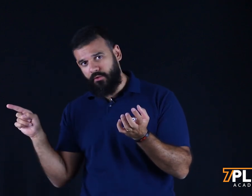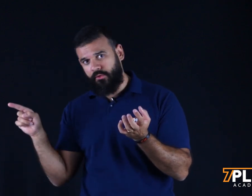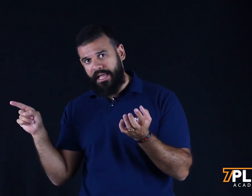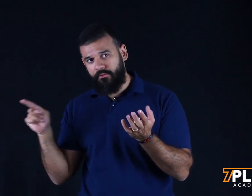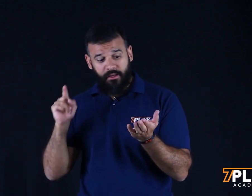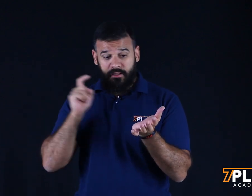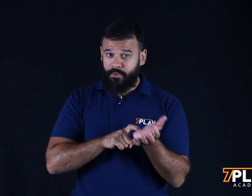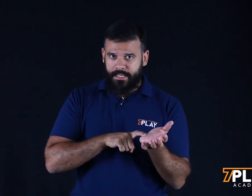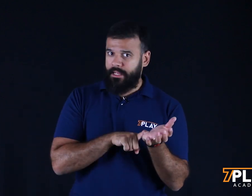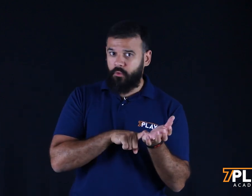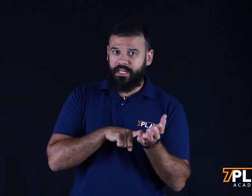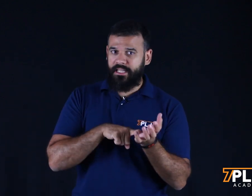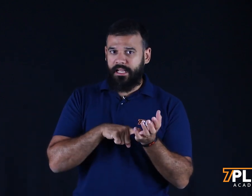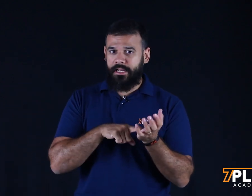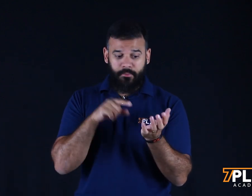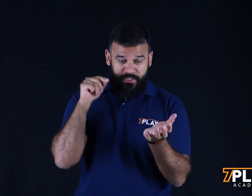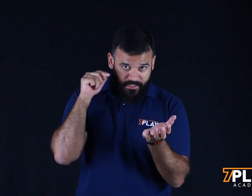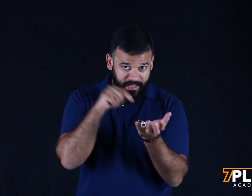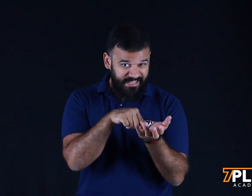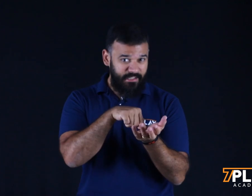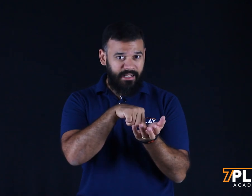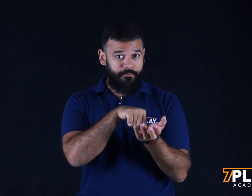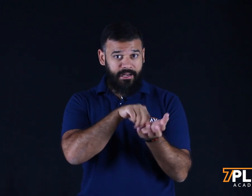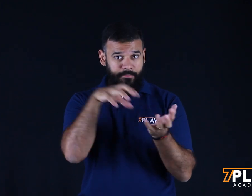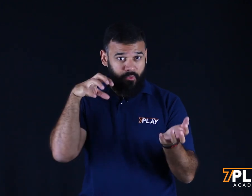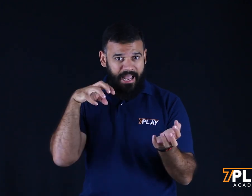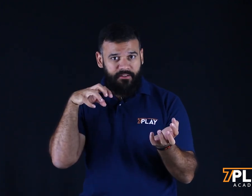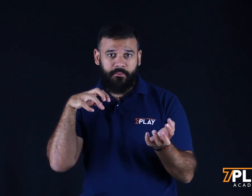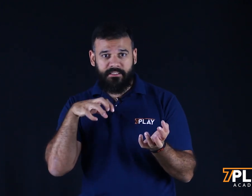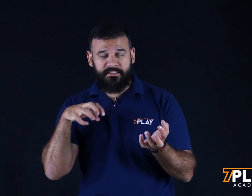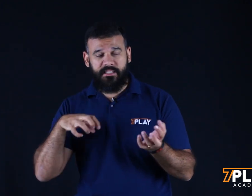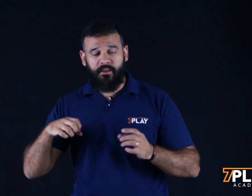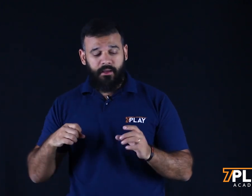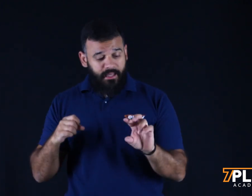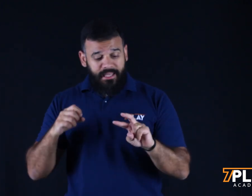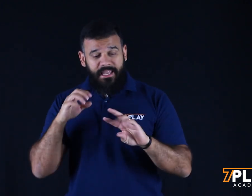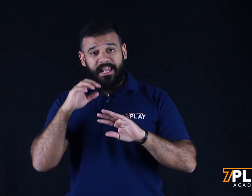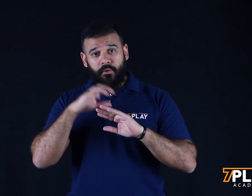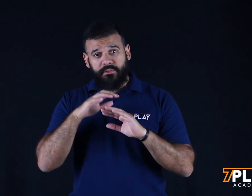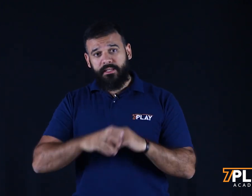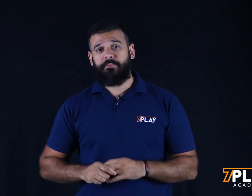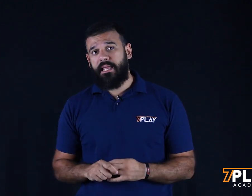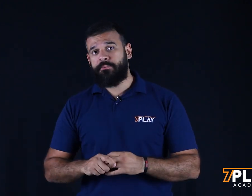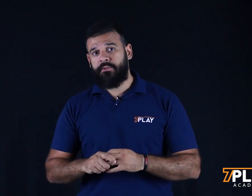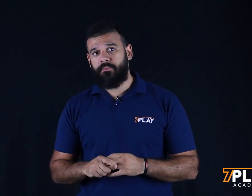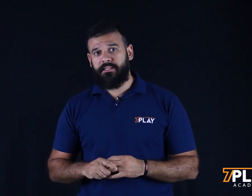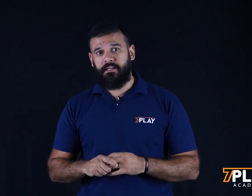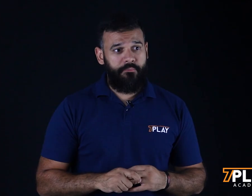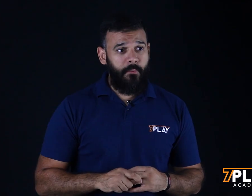do outro lado, depois que ela dá o clique dela ali, depois que a atenção dela foi capturada, vamos dizer assim. E ele é um dos três pilares para otimização. Então,